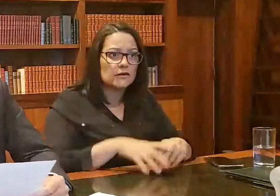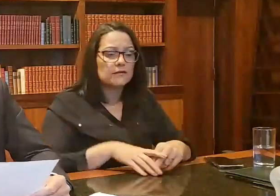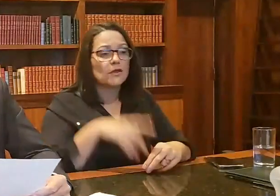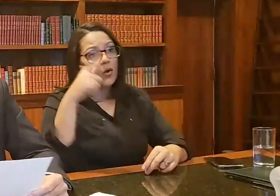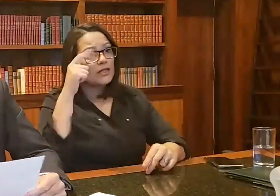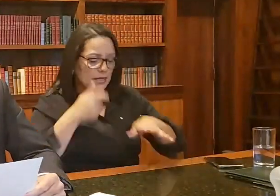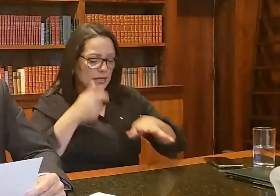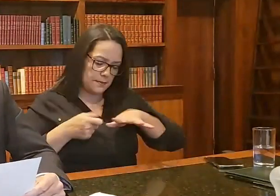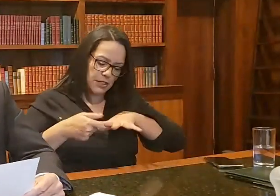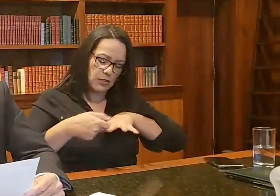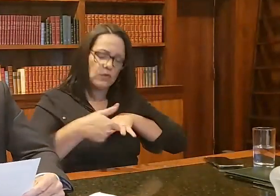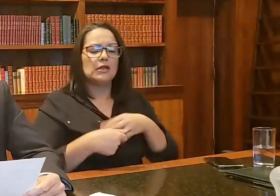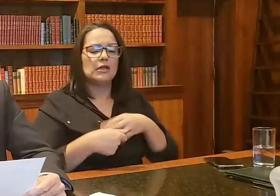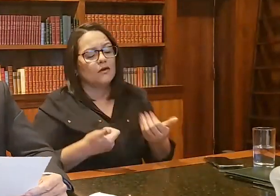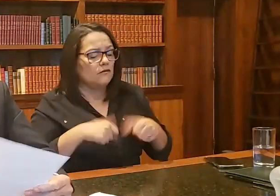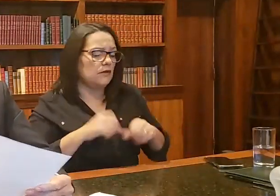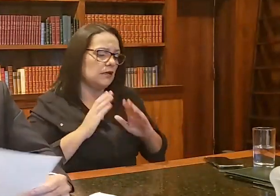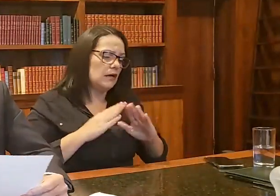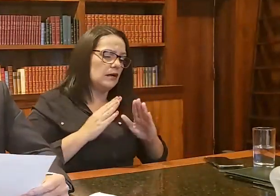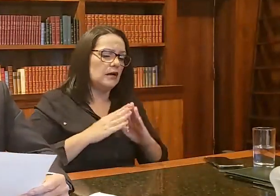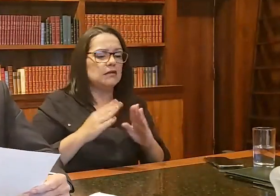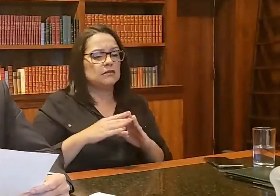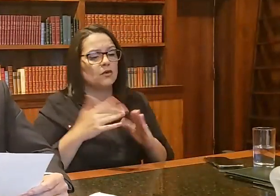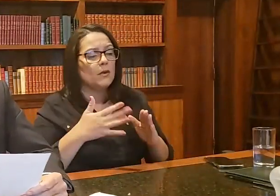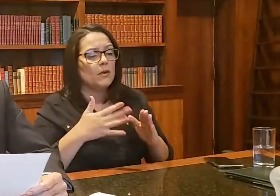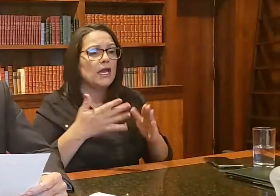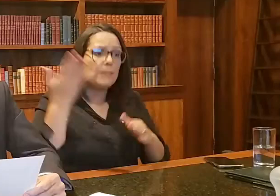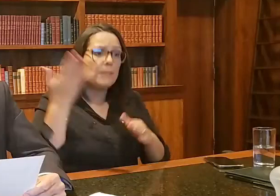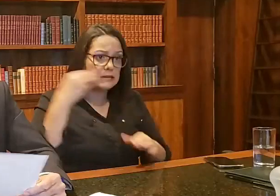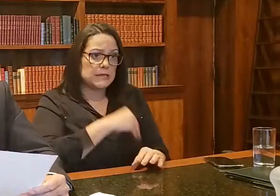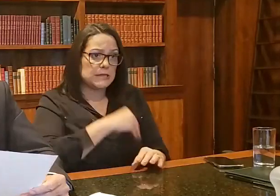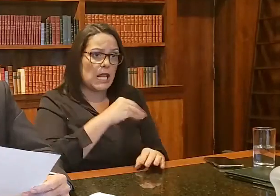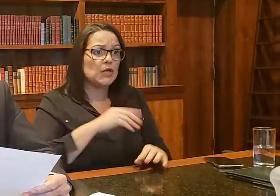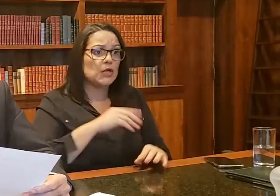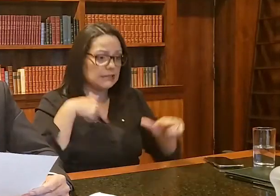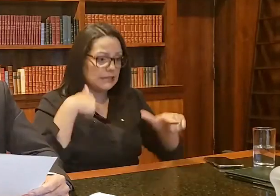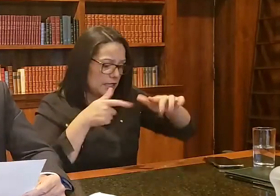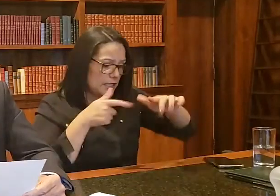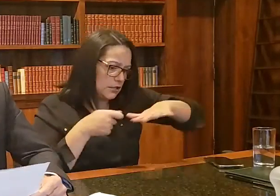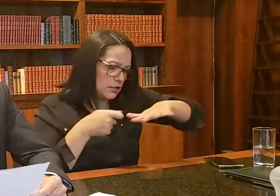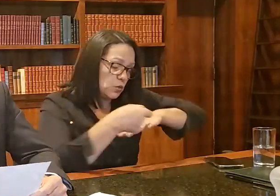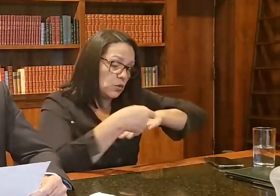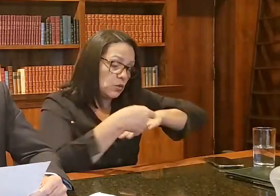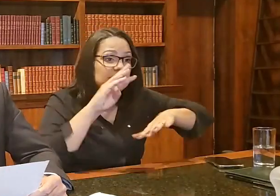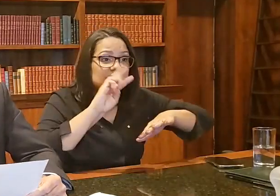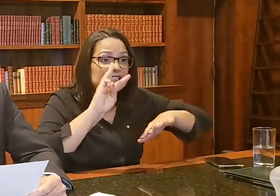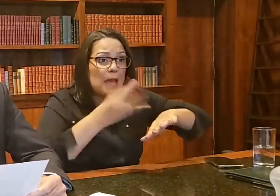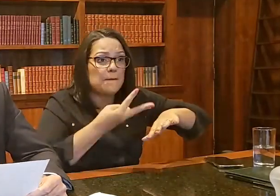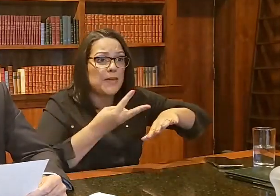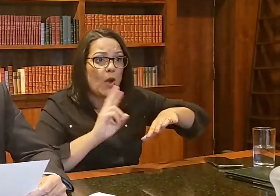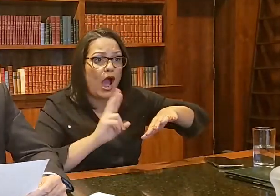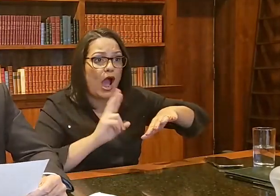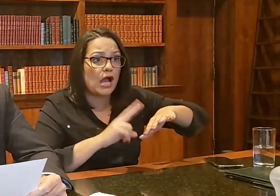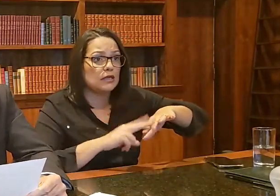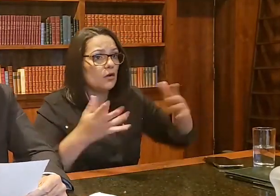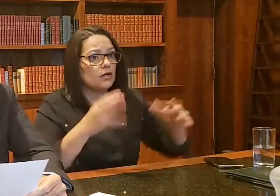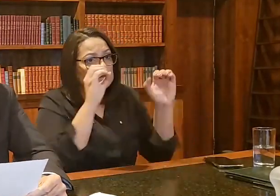obrigada a ficar em casa, e tinha um ganho médio de três mil reais pelo trabalho dela. Zerou. Zero.